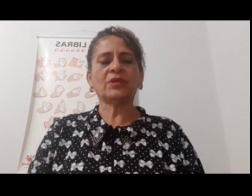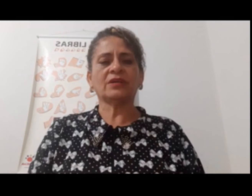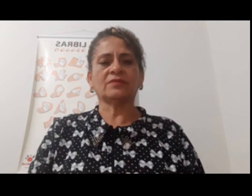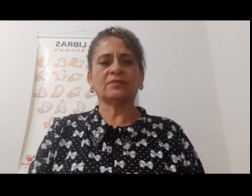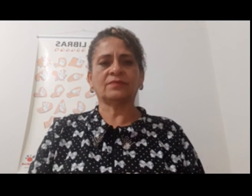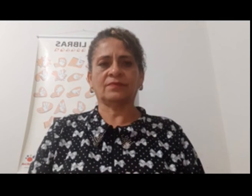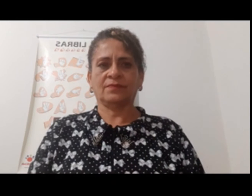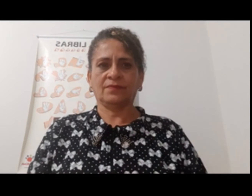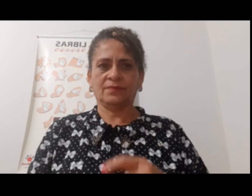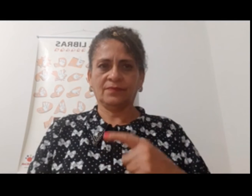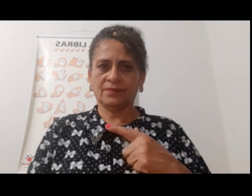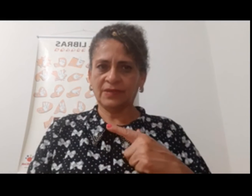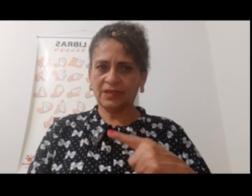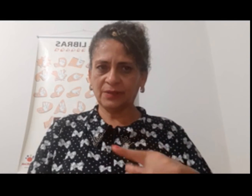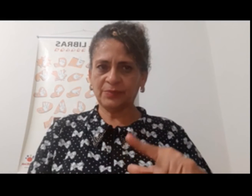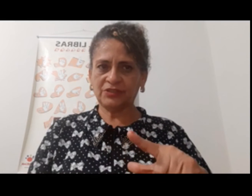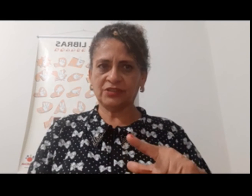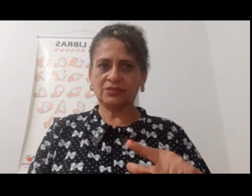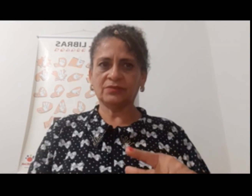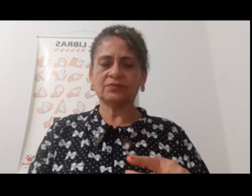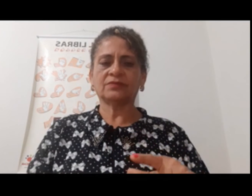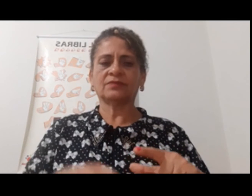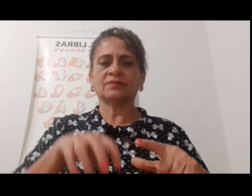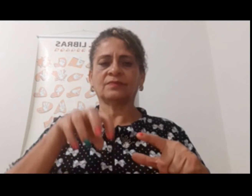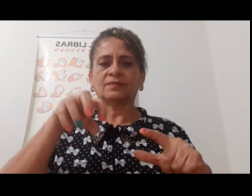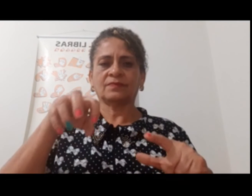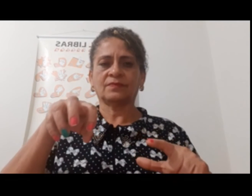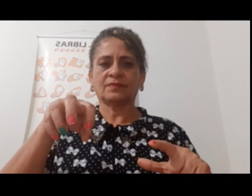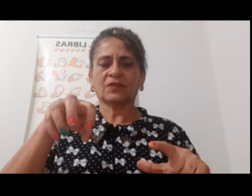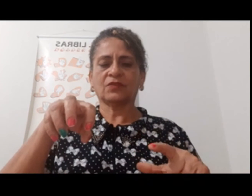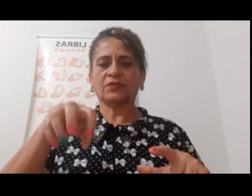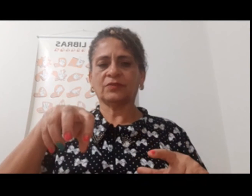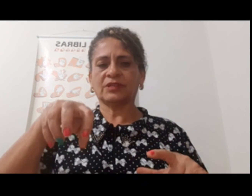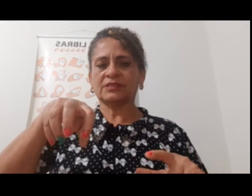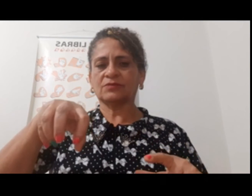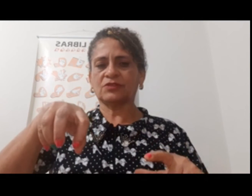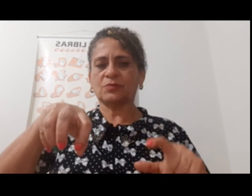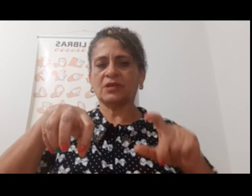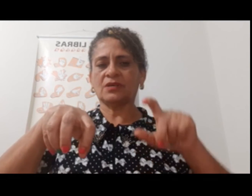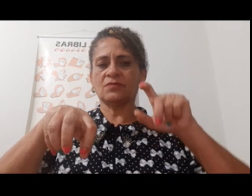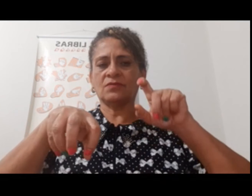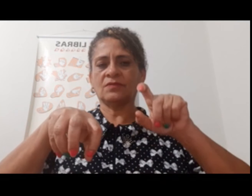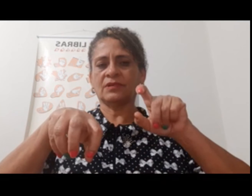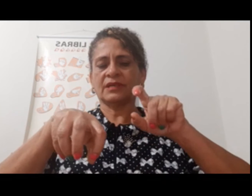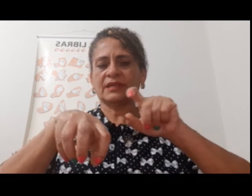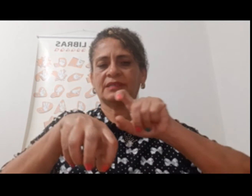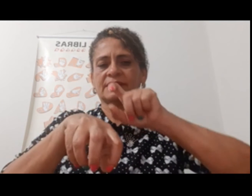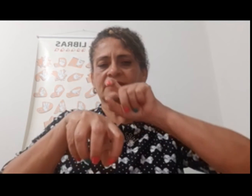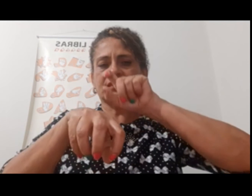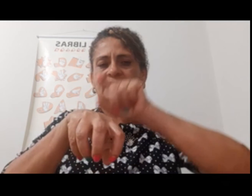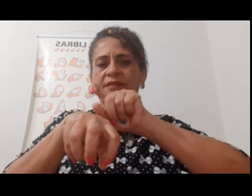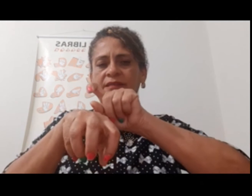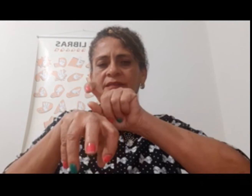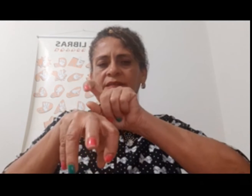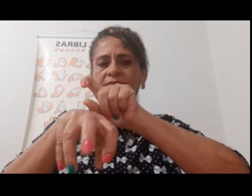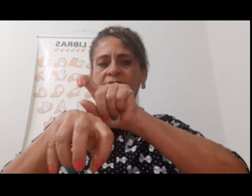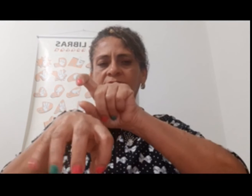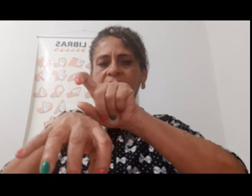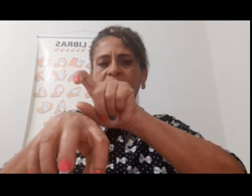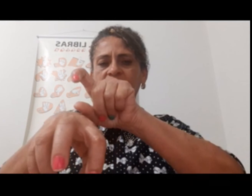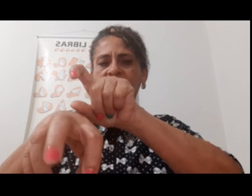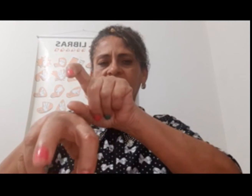Escorpião. Escorpião. Repetindo. A figuração de mão. Essa daqui.